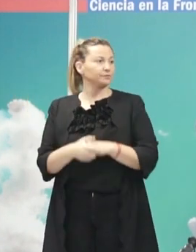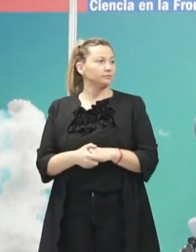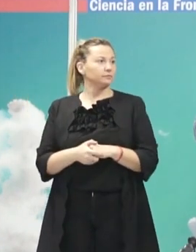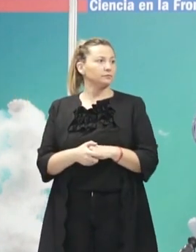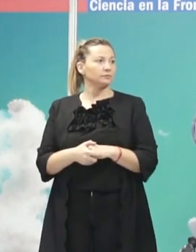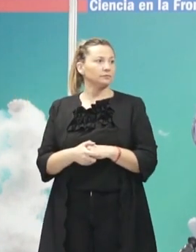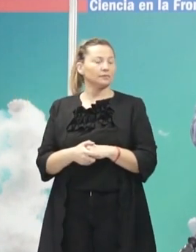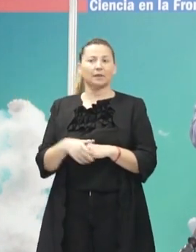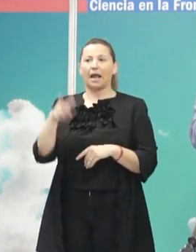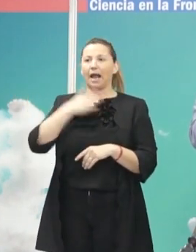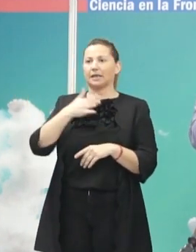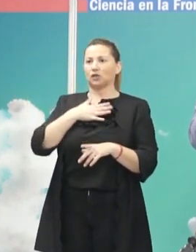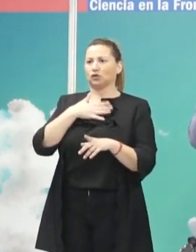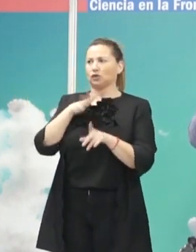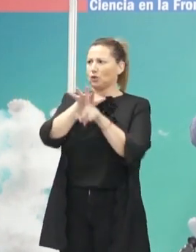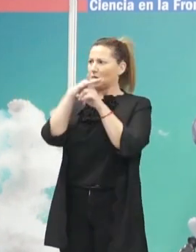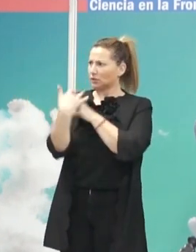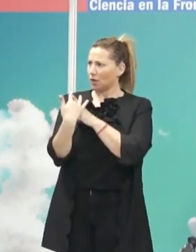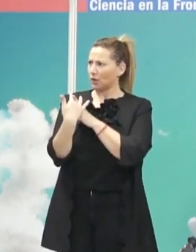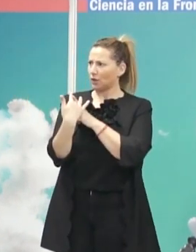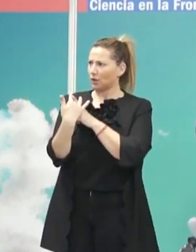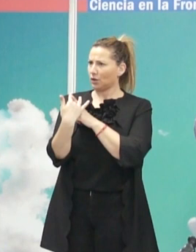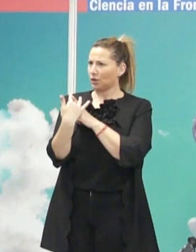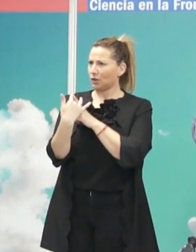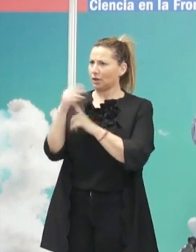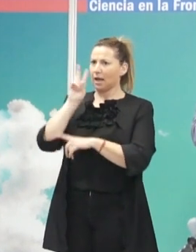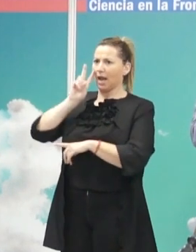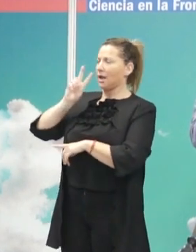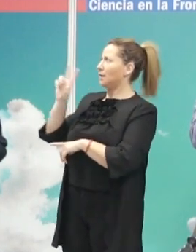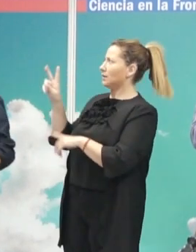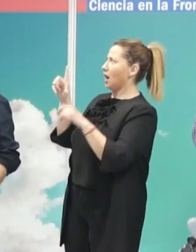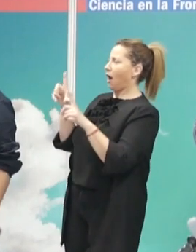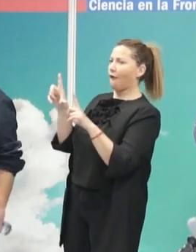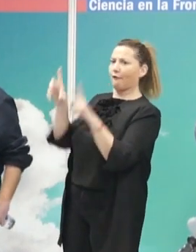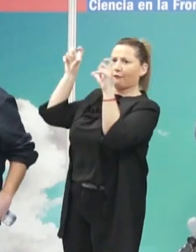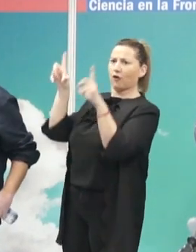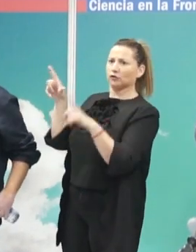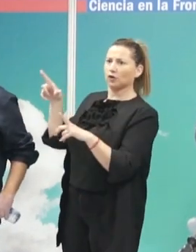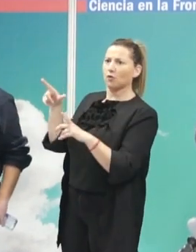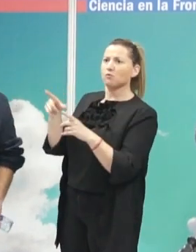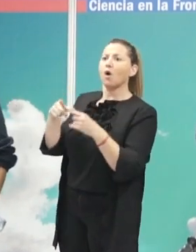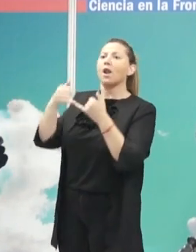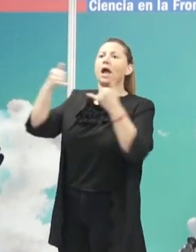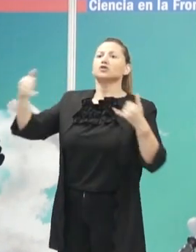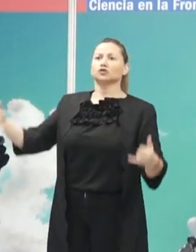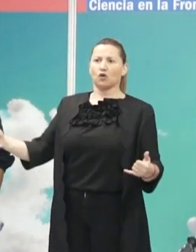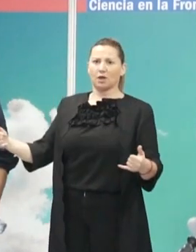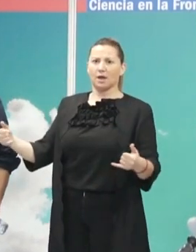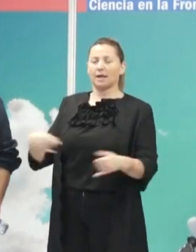ponernos en contexto a nosotros mismos. Yo he puesto ahí la foto, la famosa foto tomada por la sonda Wallach, en el año